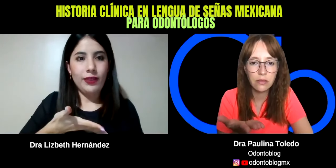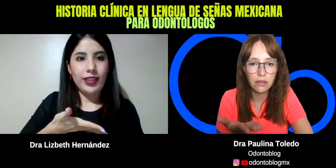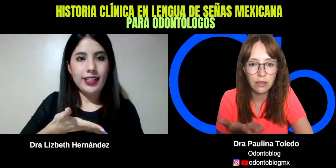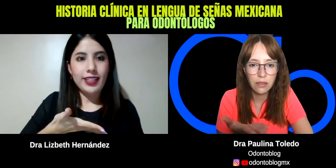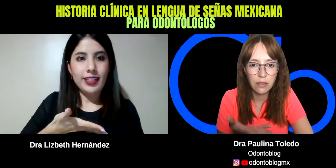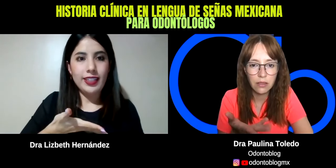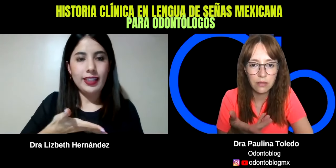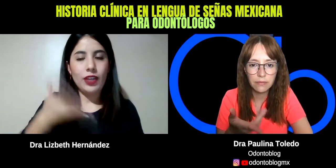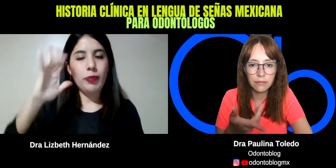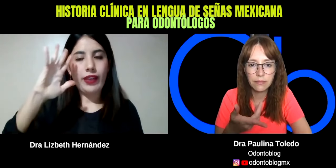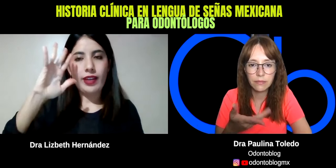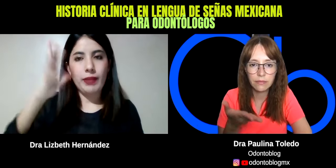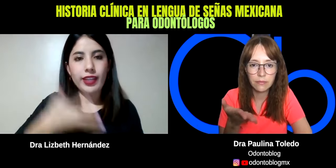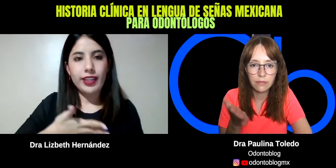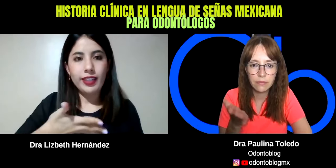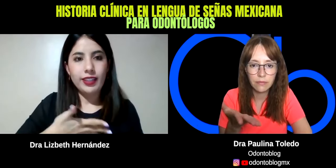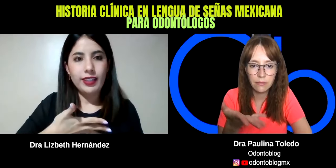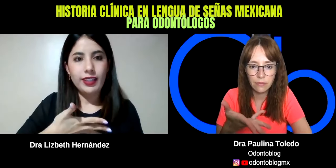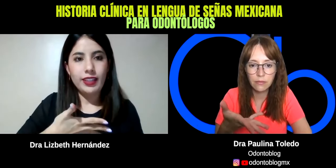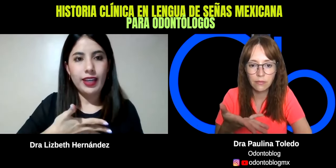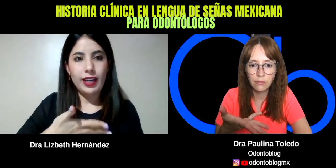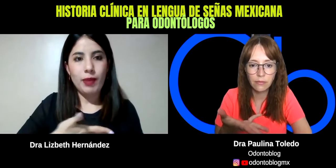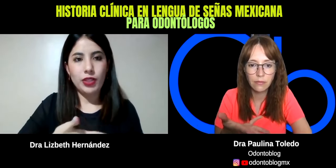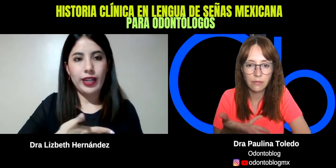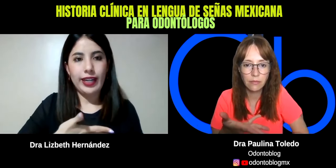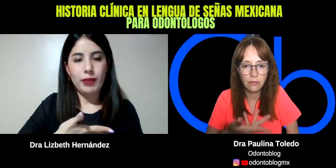índice, digo, perdón, el meñique, vamos a tocar el pecho,